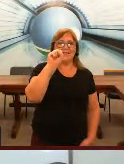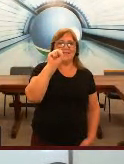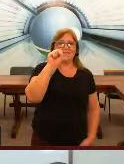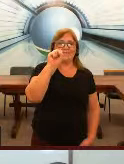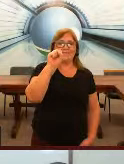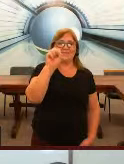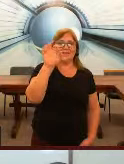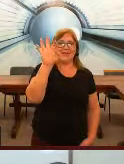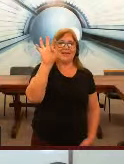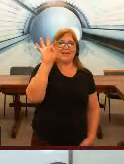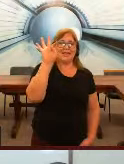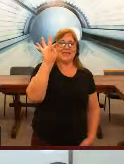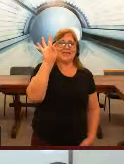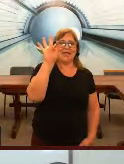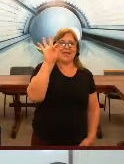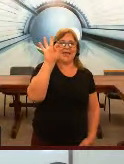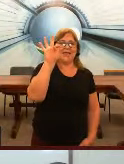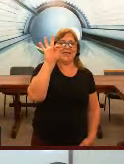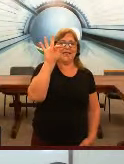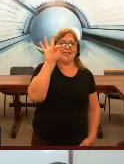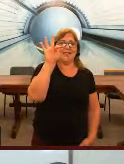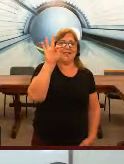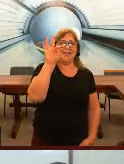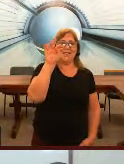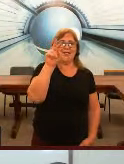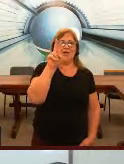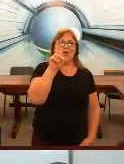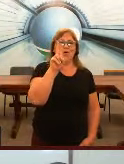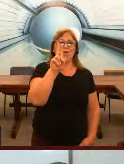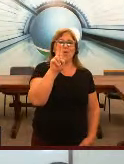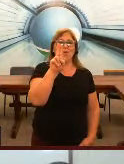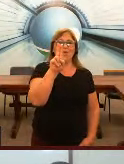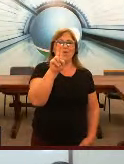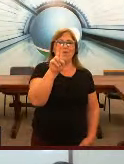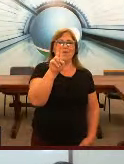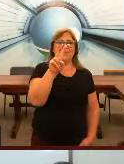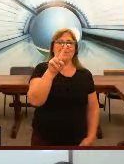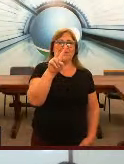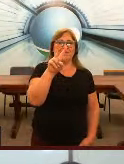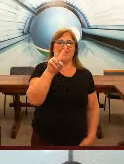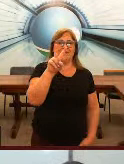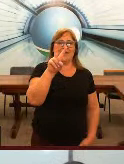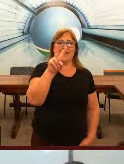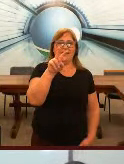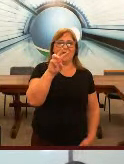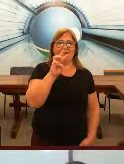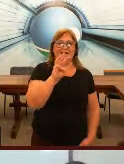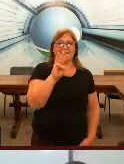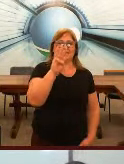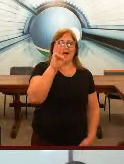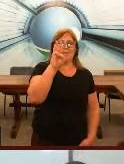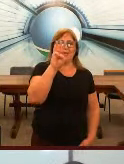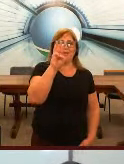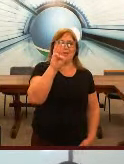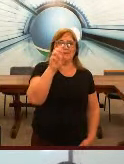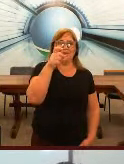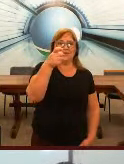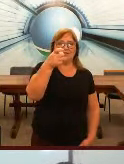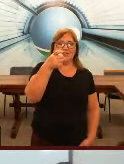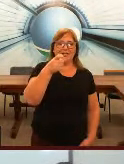T U V W D